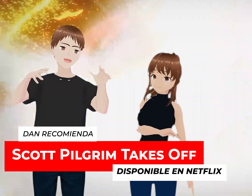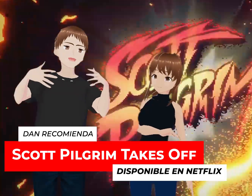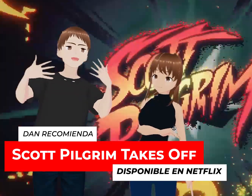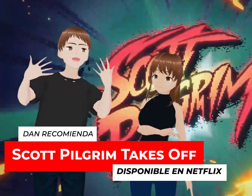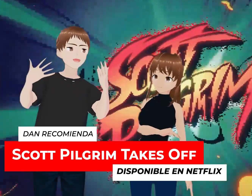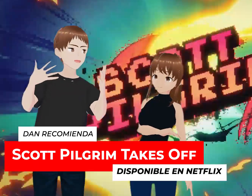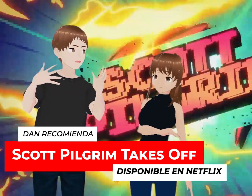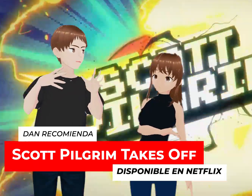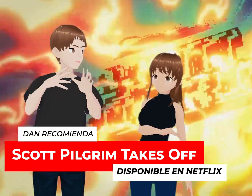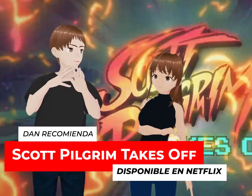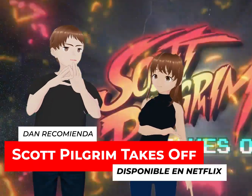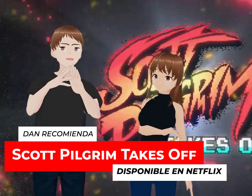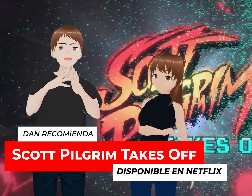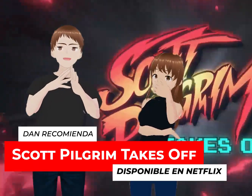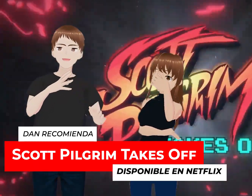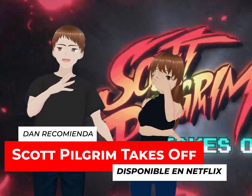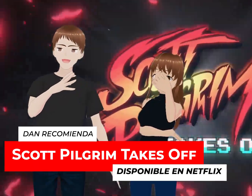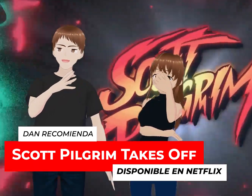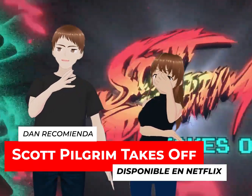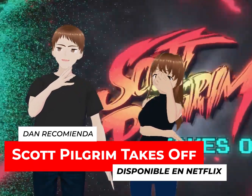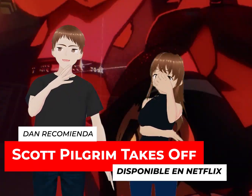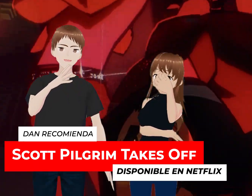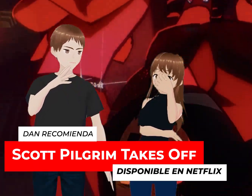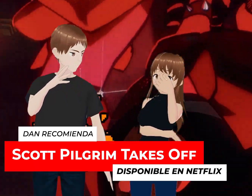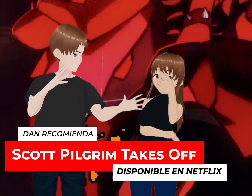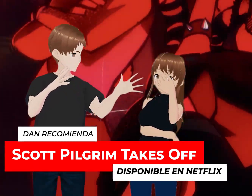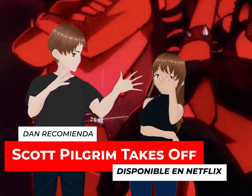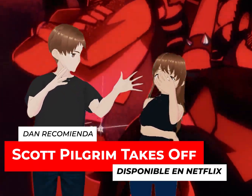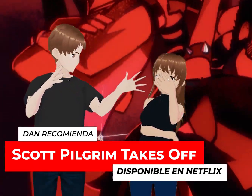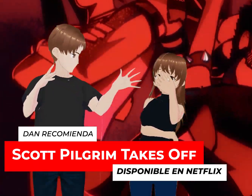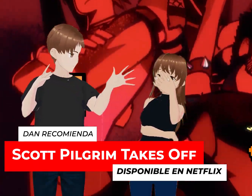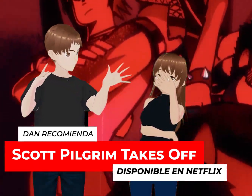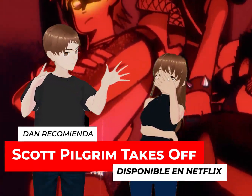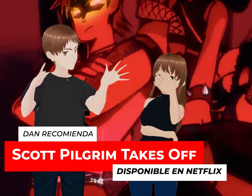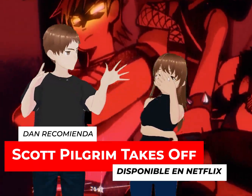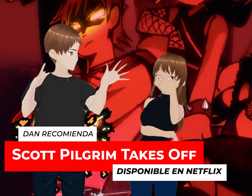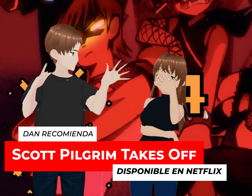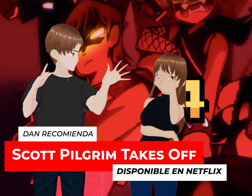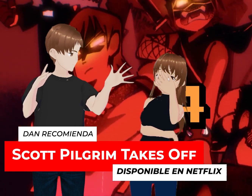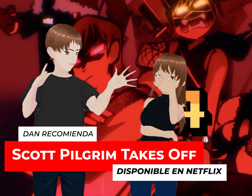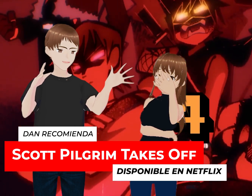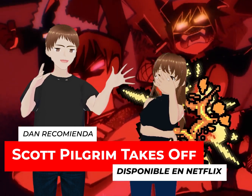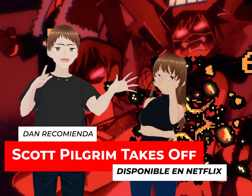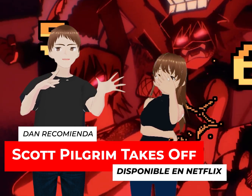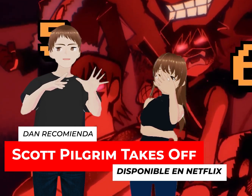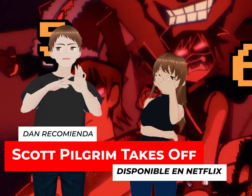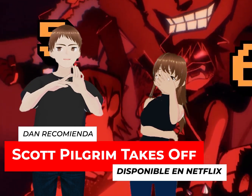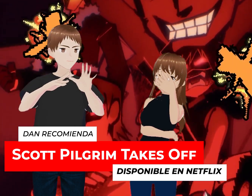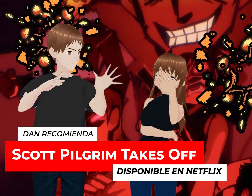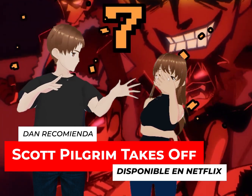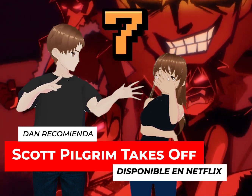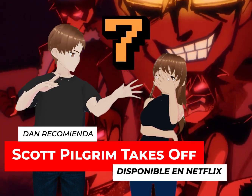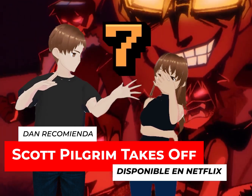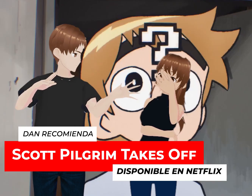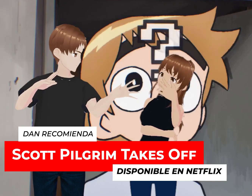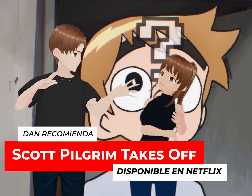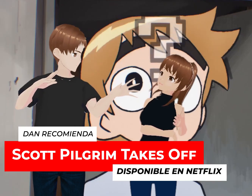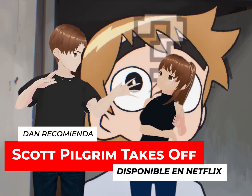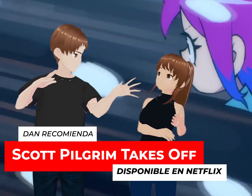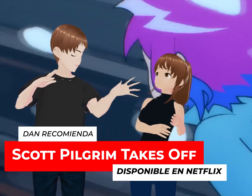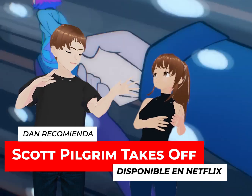Canadá. Y ahí es donde vemos muchas de estas cuestiones divertidas. De hecho, no sé si tú viste la serie de Succession.